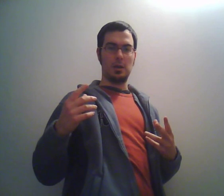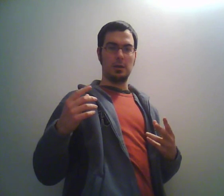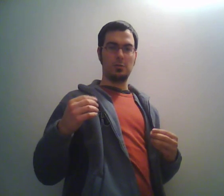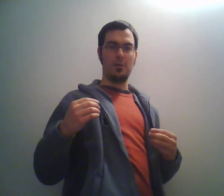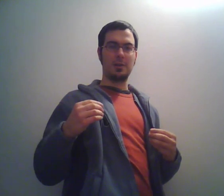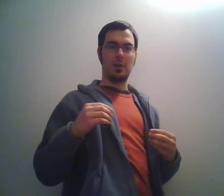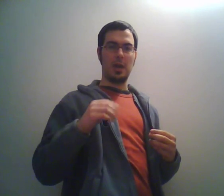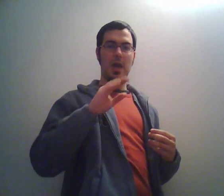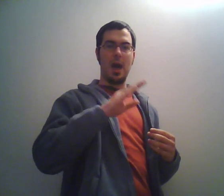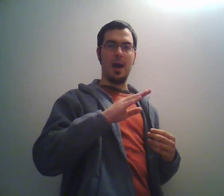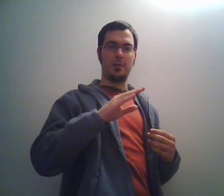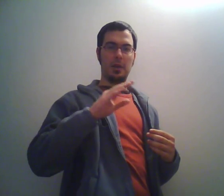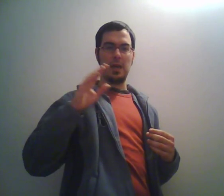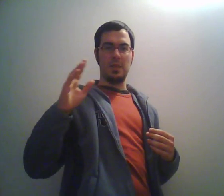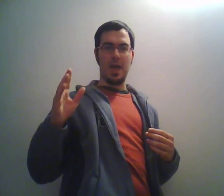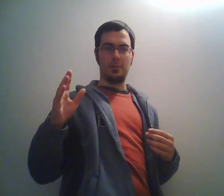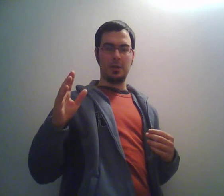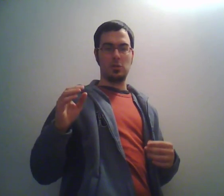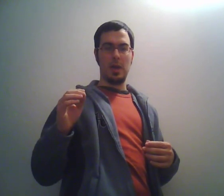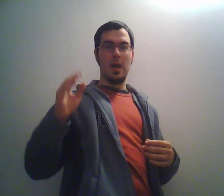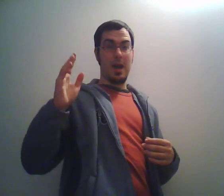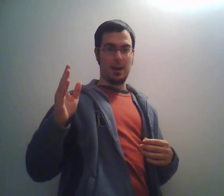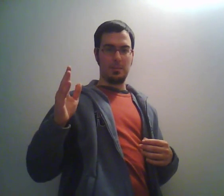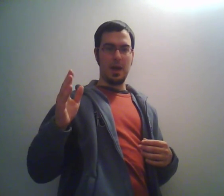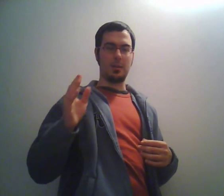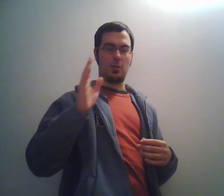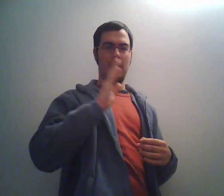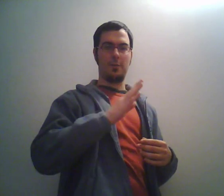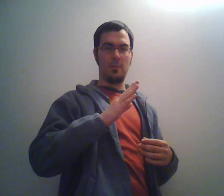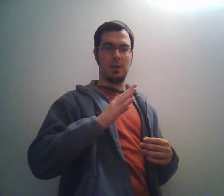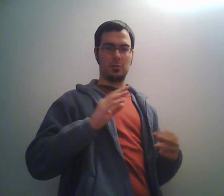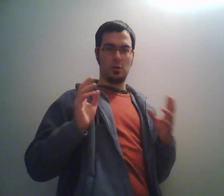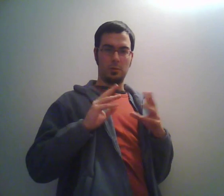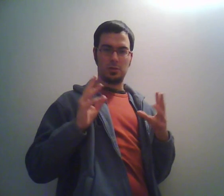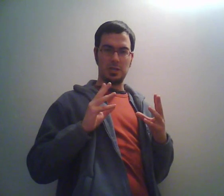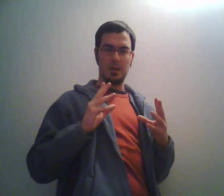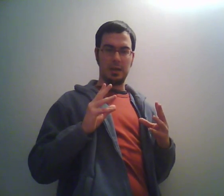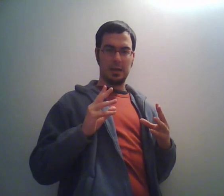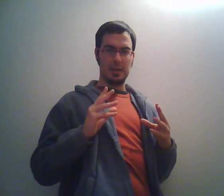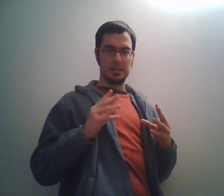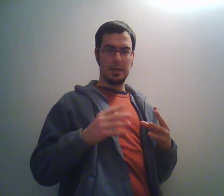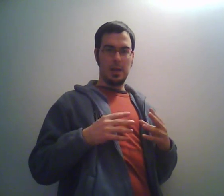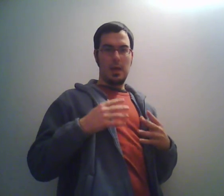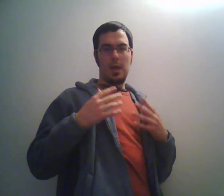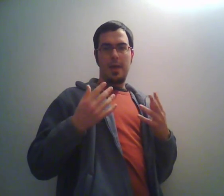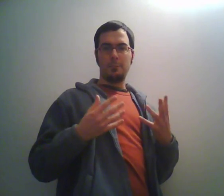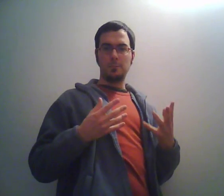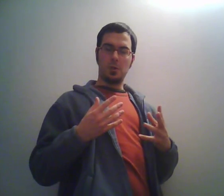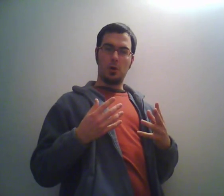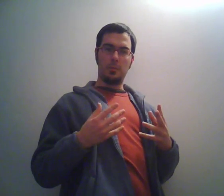fatto che angry and angry, cioè arrabbiato e affamato, sono molto simili in inglese. è un gioco di